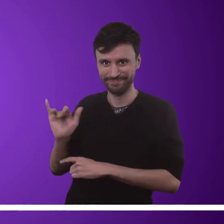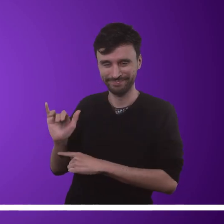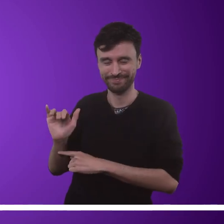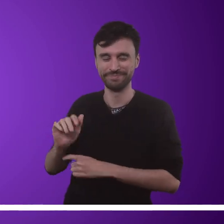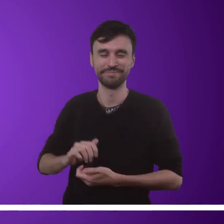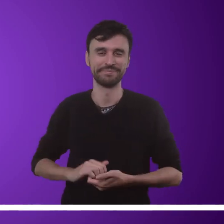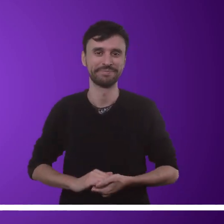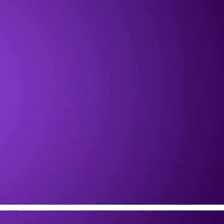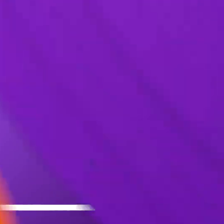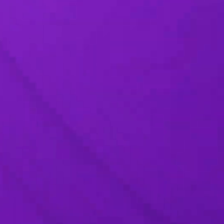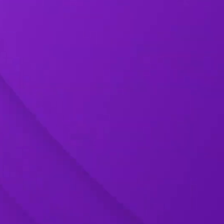do alfabeto manual.